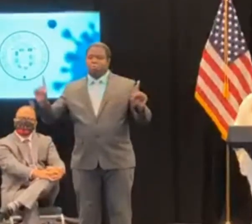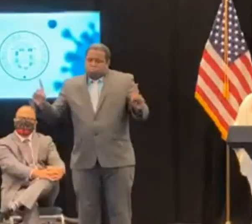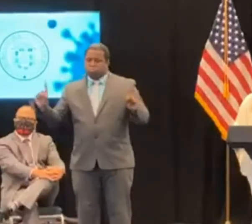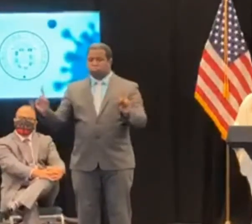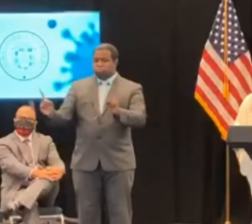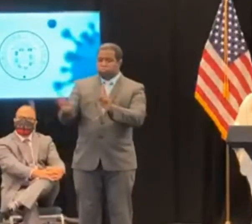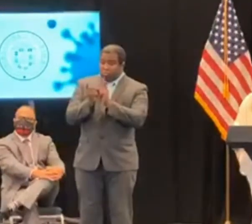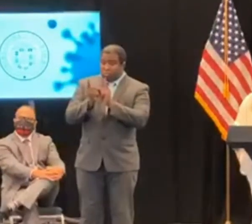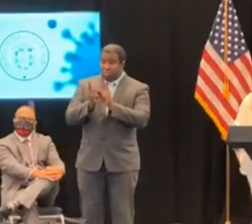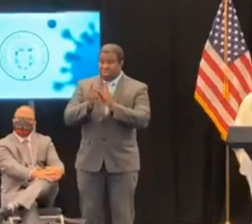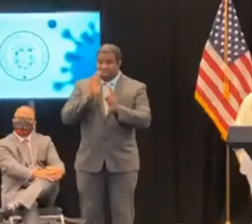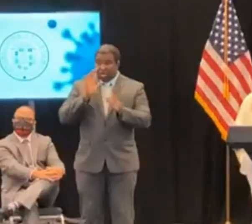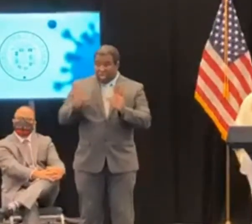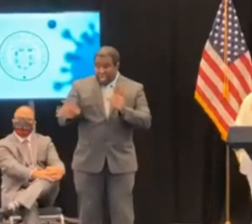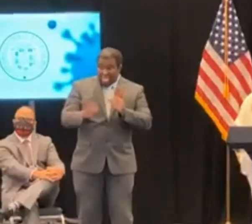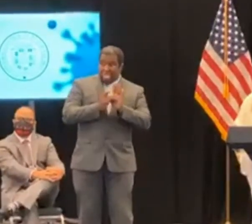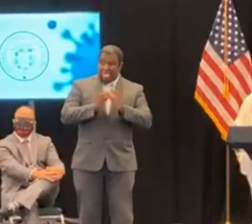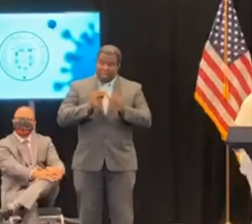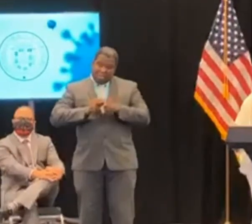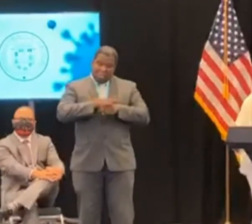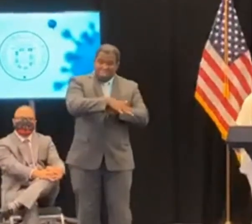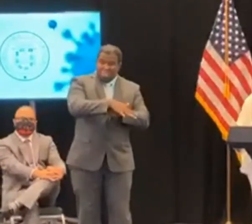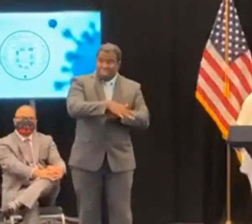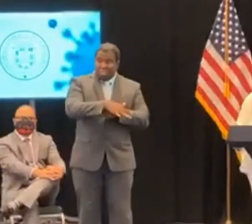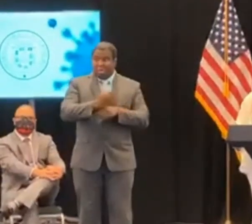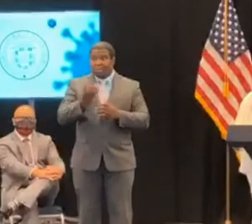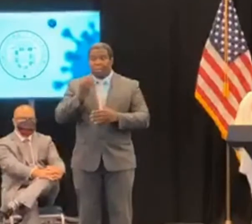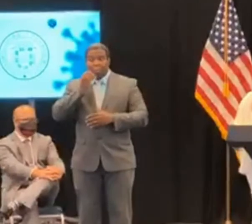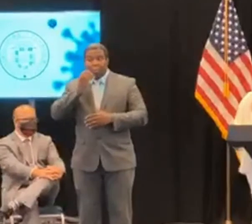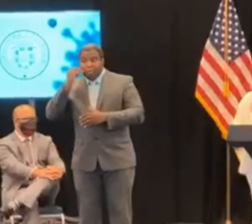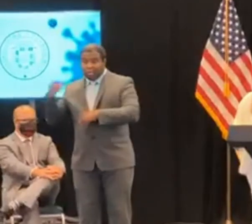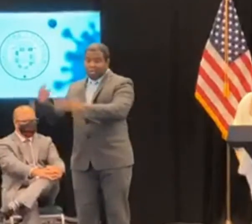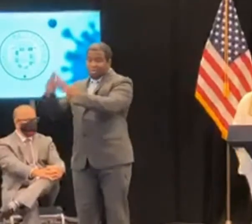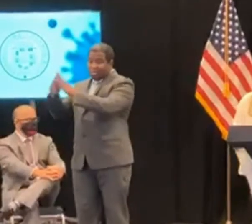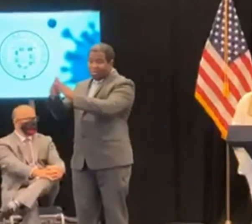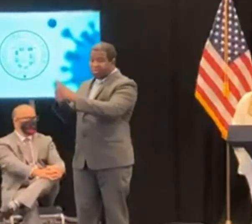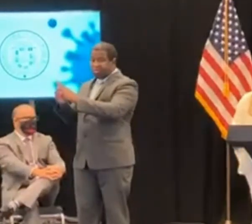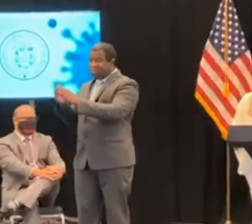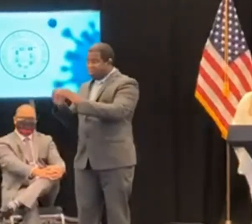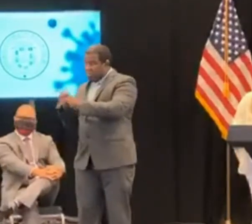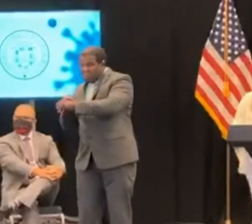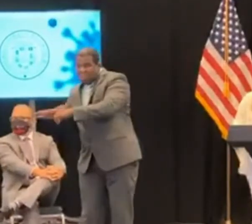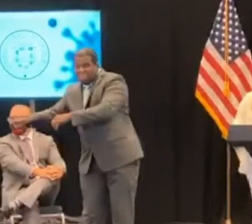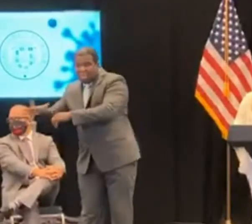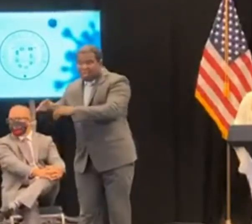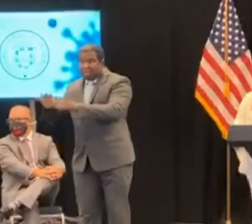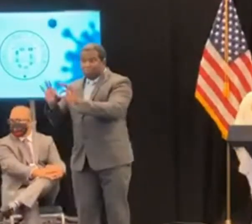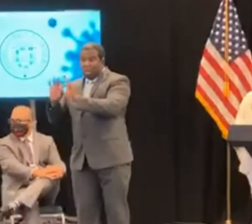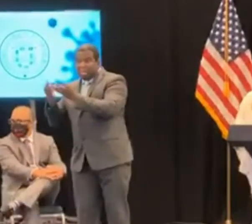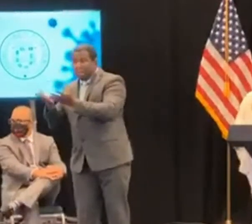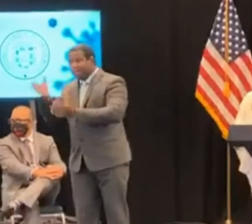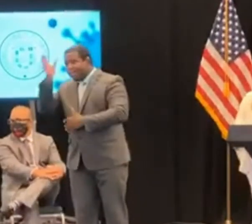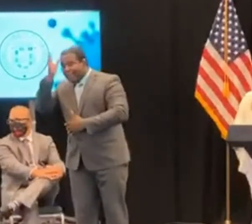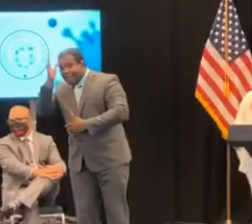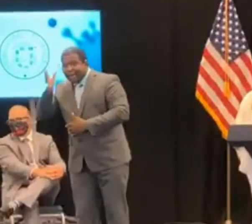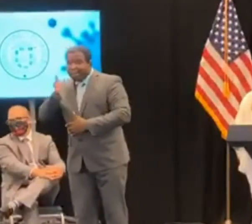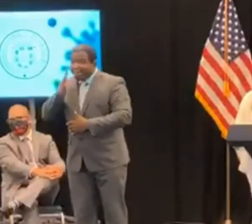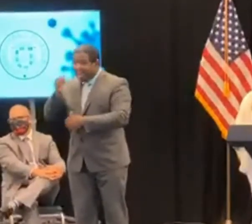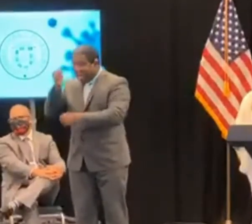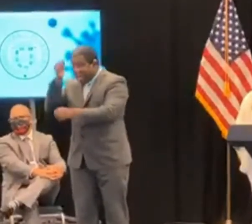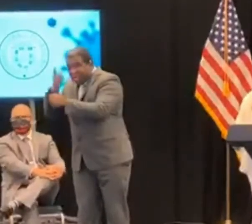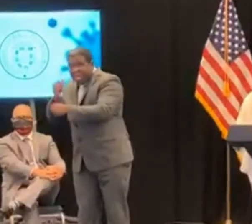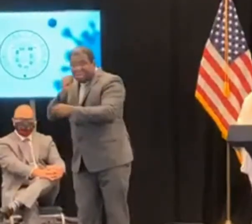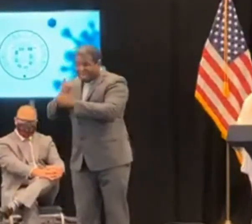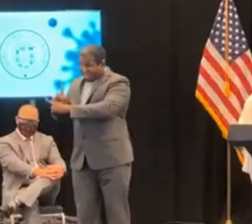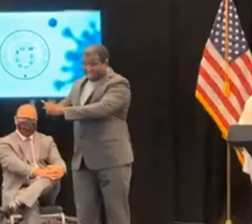hermanos. Les comparto unos datos fundamentales de dónde estamos en el día de hoy. Como ven